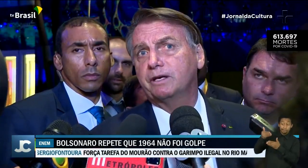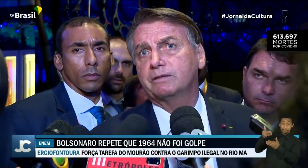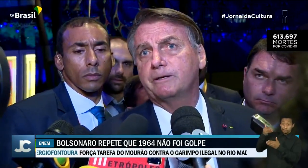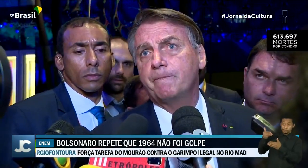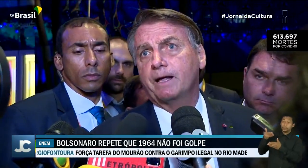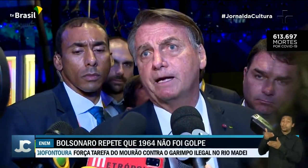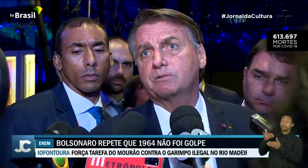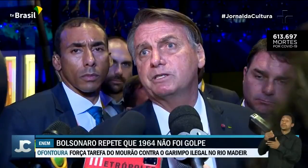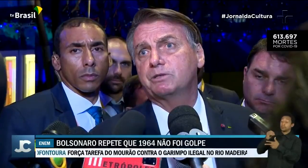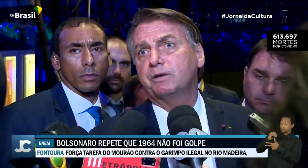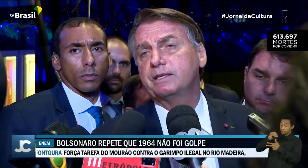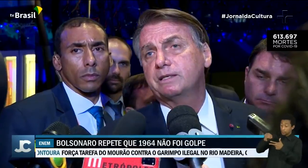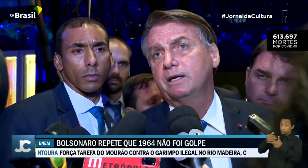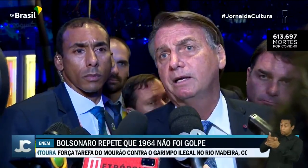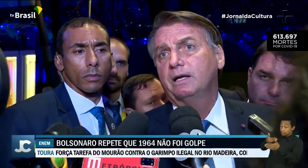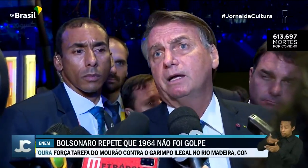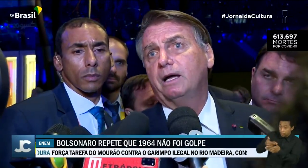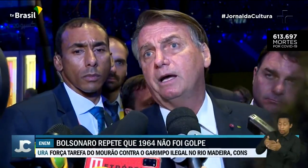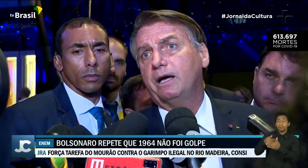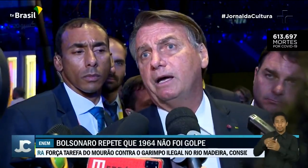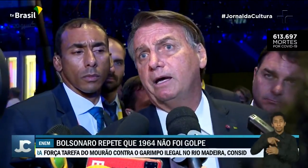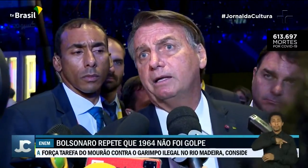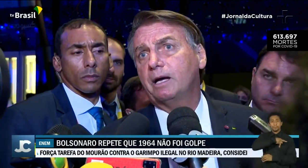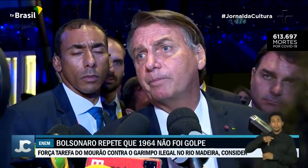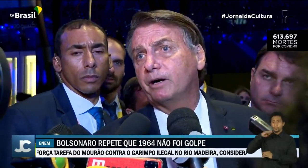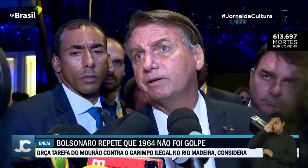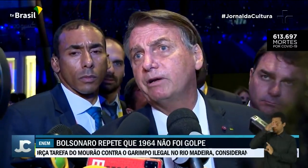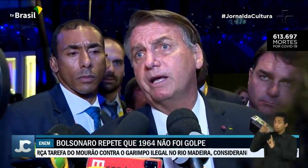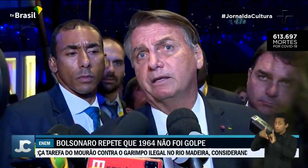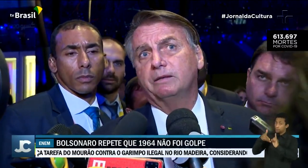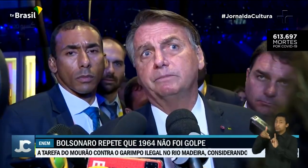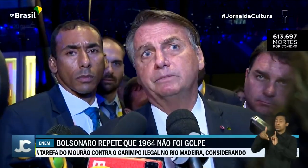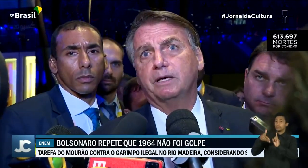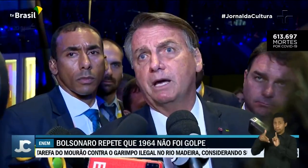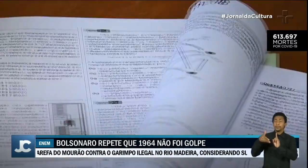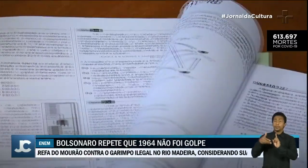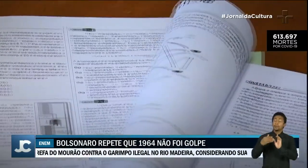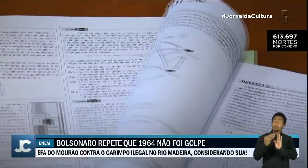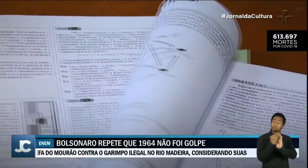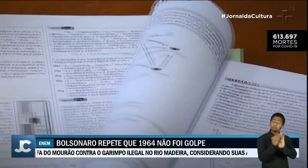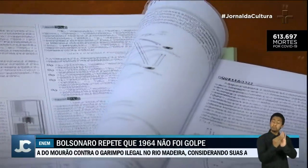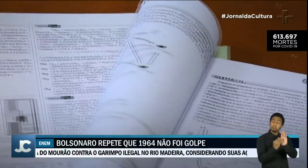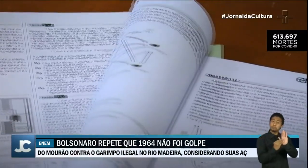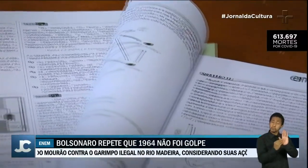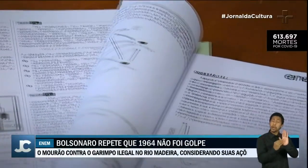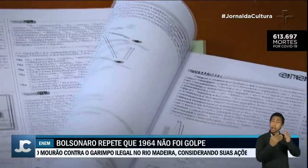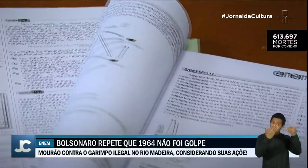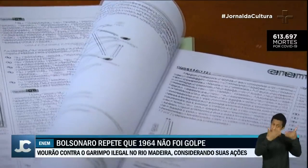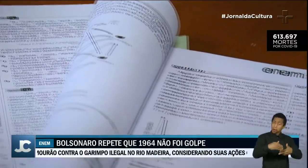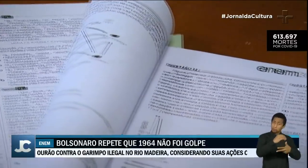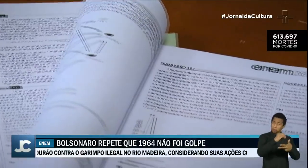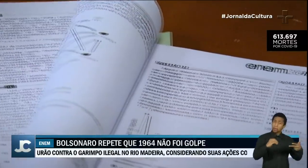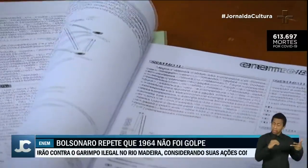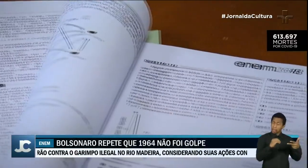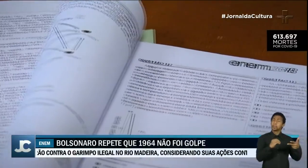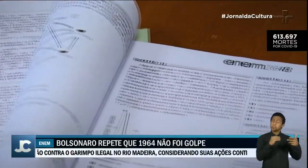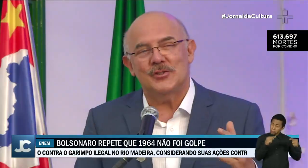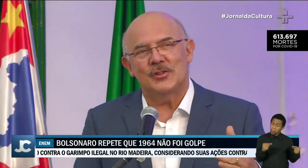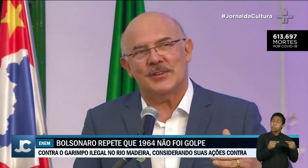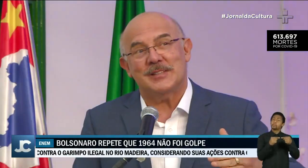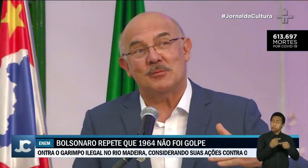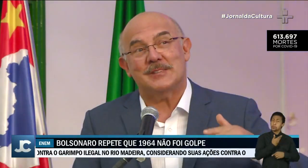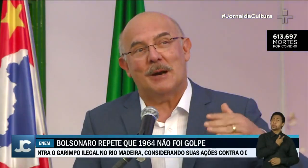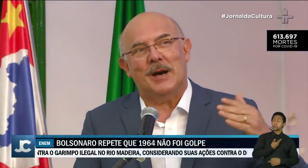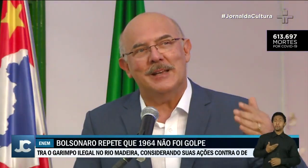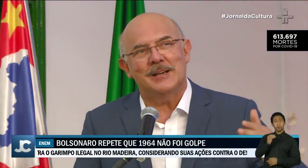presidente Jair Bolsonaro havia afirmado que a prova começava a ter a cara do governo. No primeiro semestre, segundo reportagem do portal